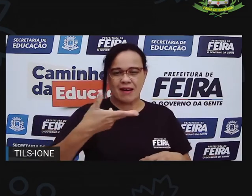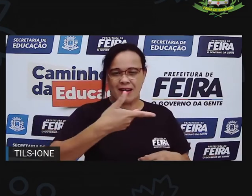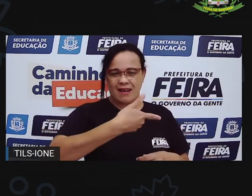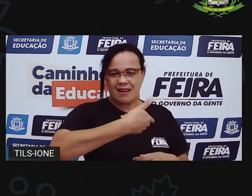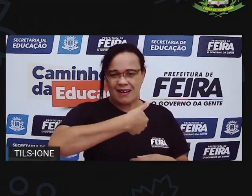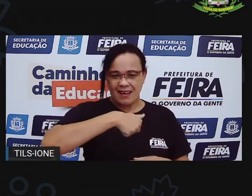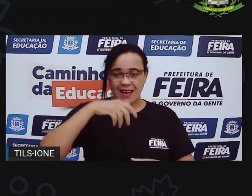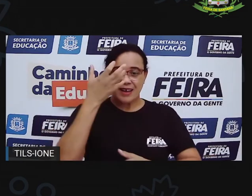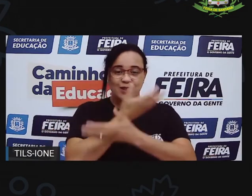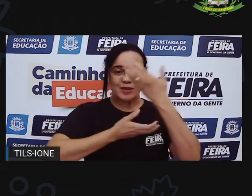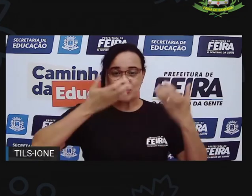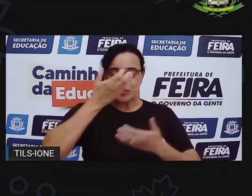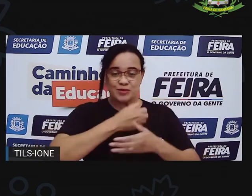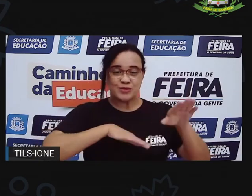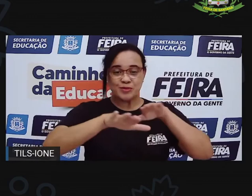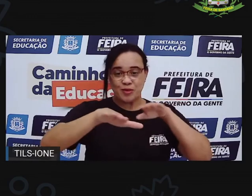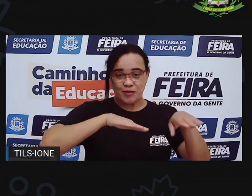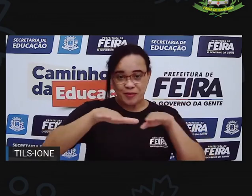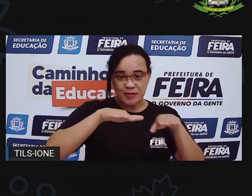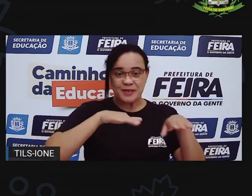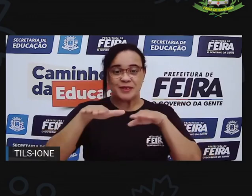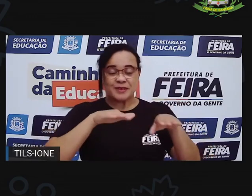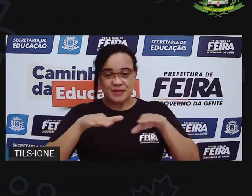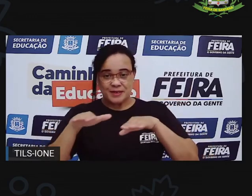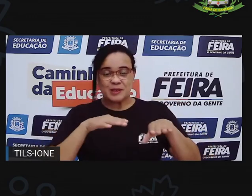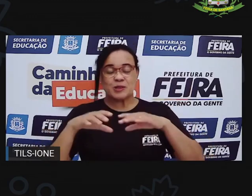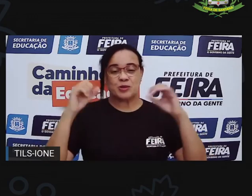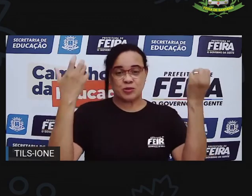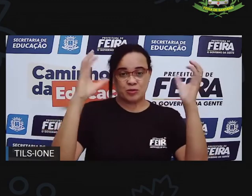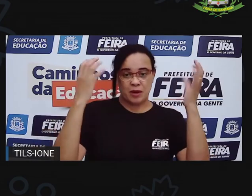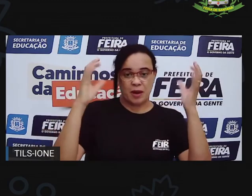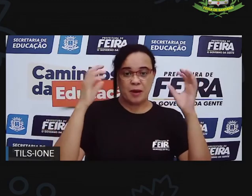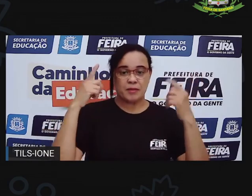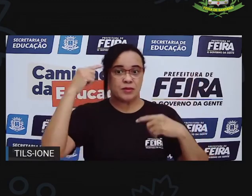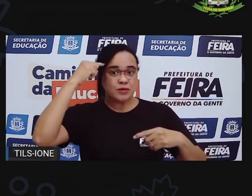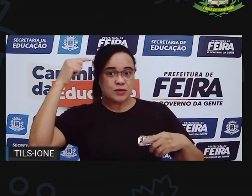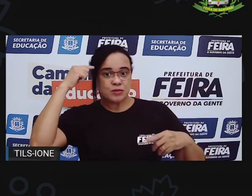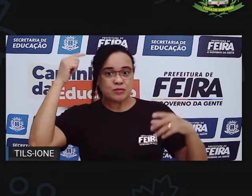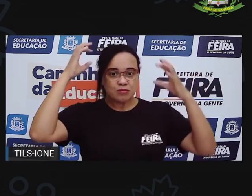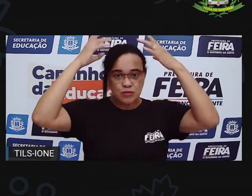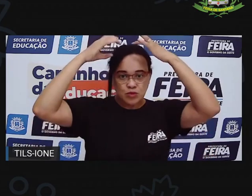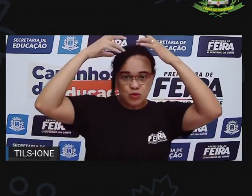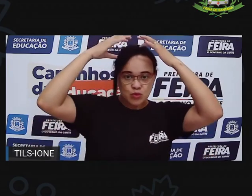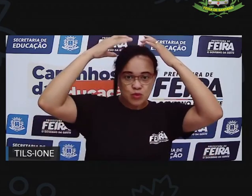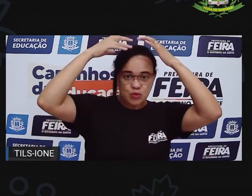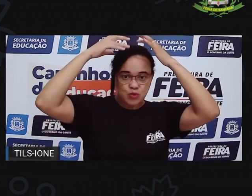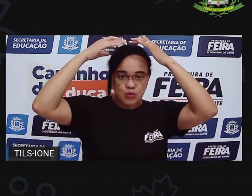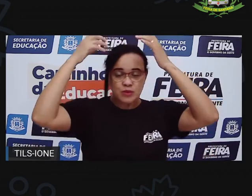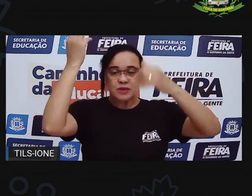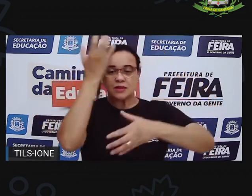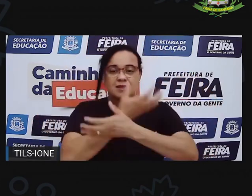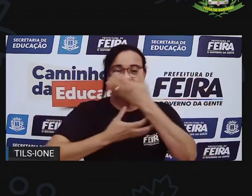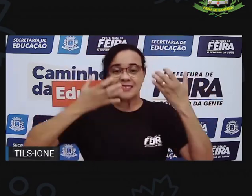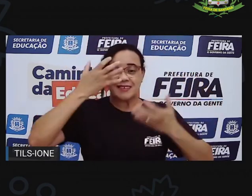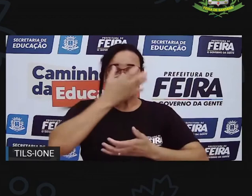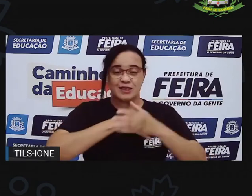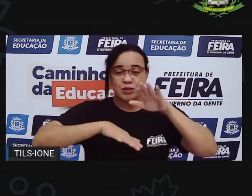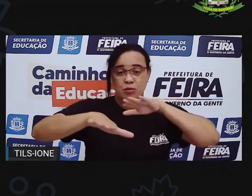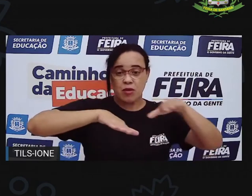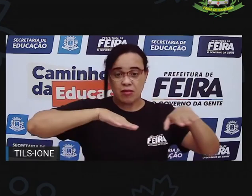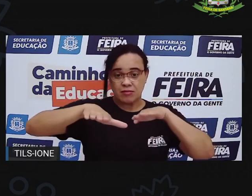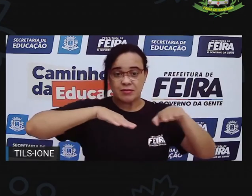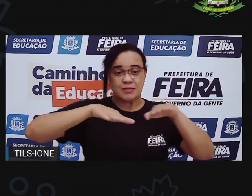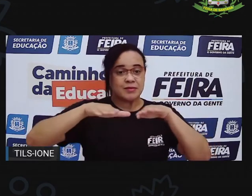o canto e o movimento. Trabalhando a sua coordenação motora, o seu cérebro, o seu canto, os seus movimentos.